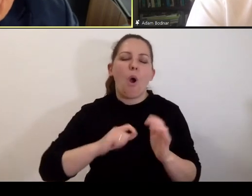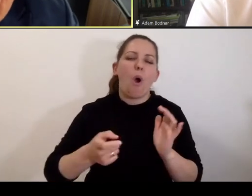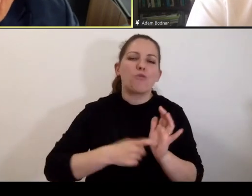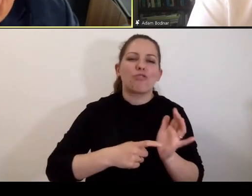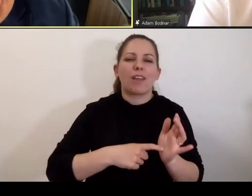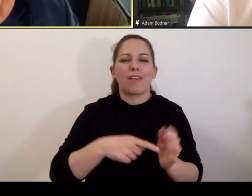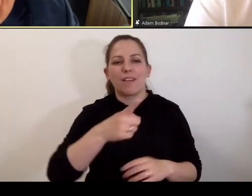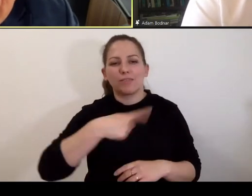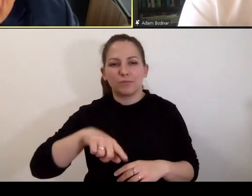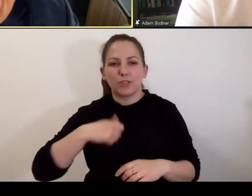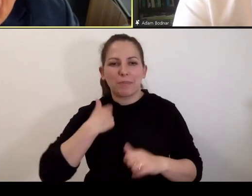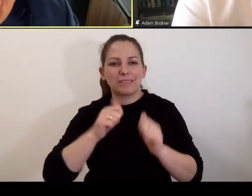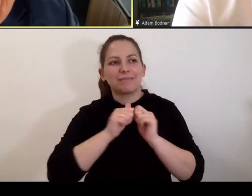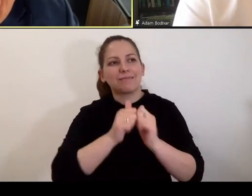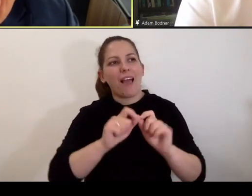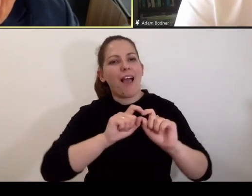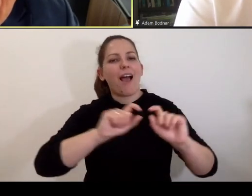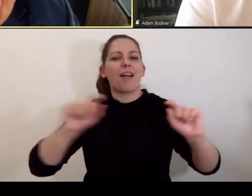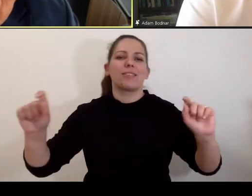aby takie zdanie